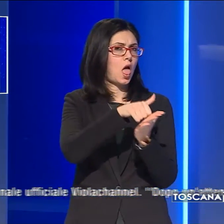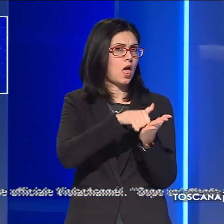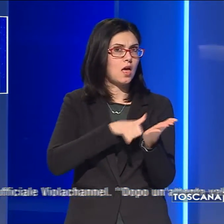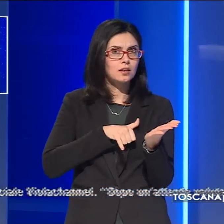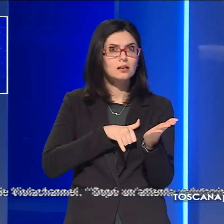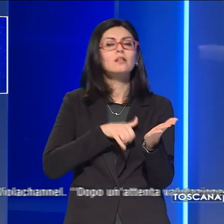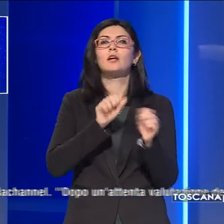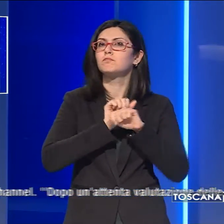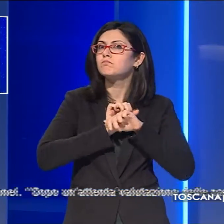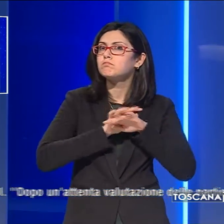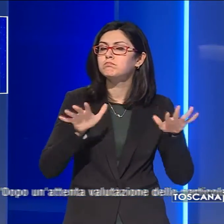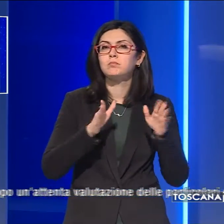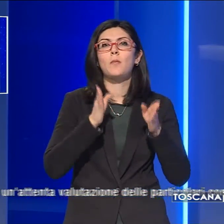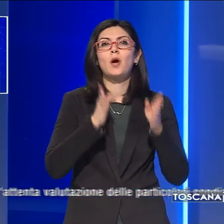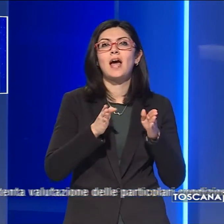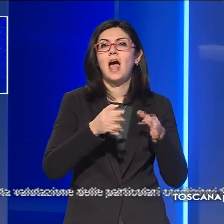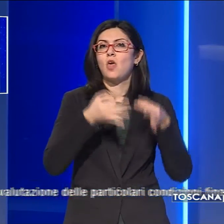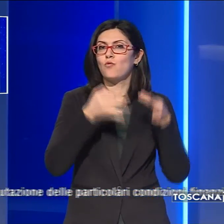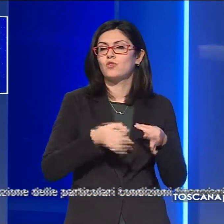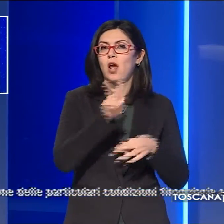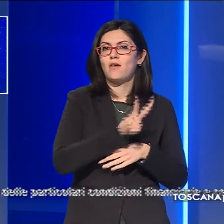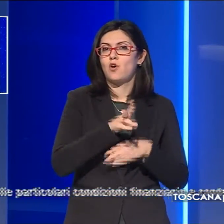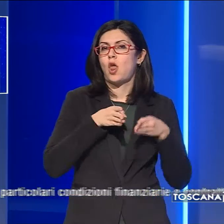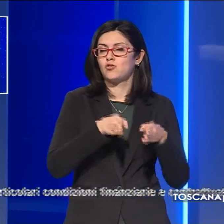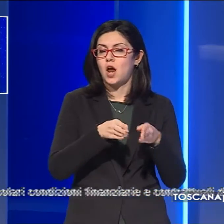diffusa dal canale ufficiale Viola Channel.